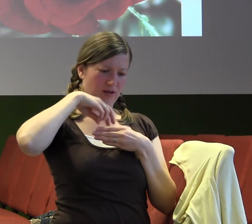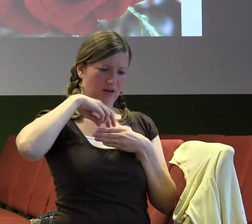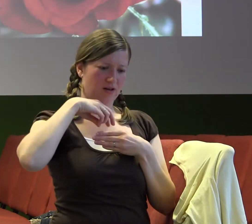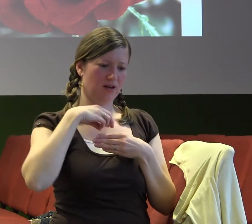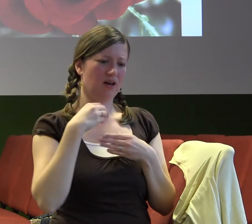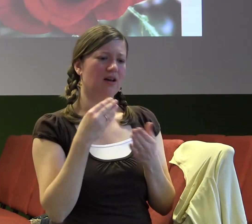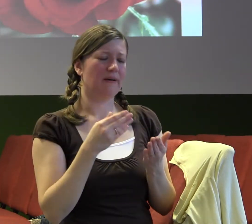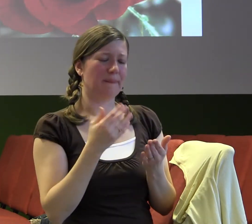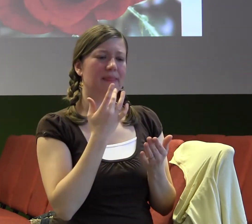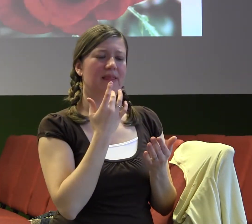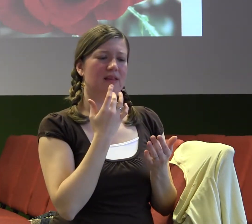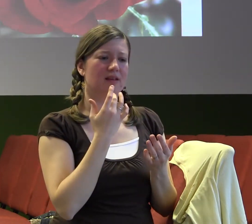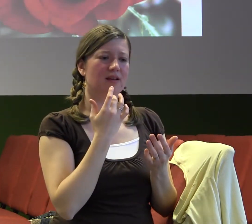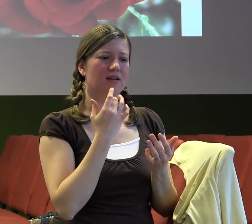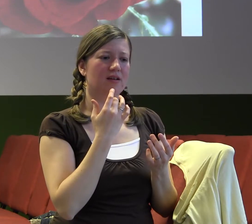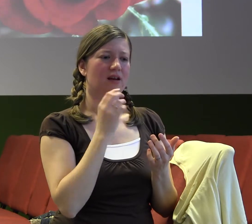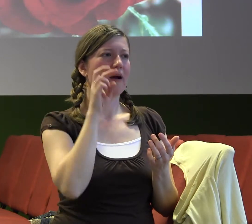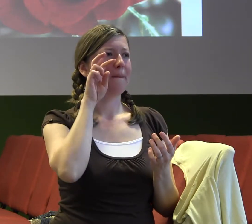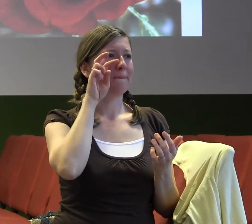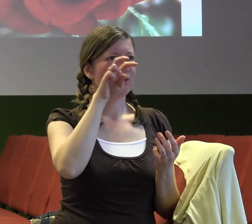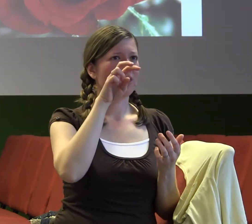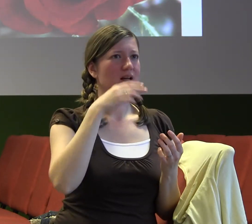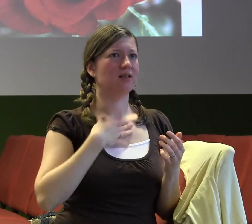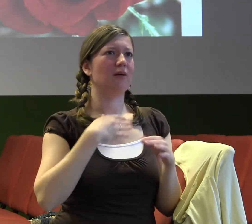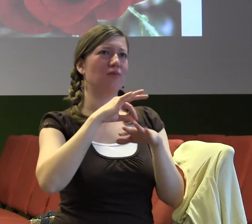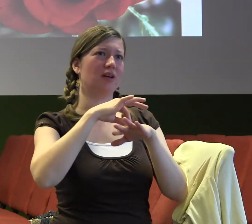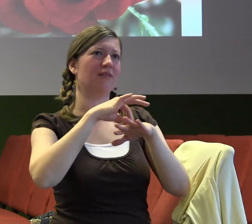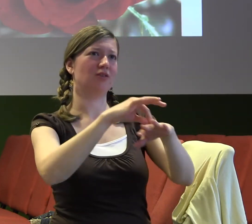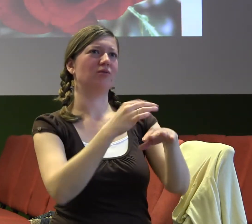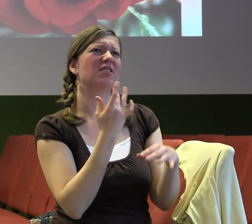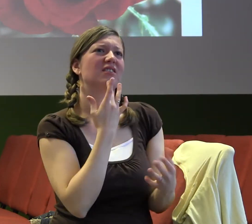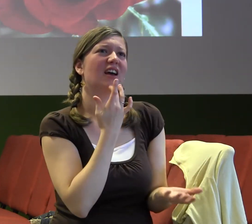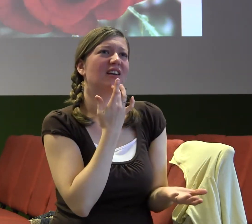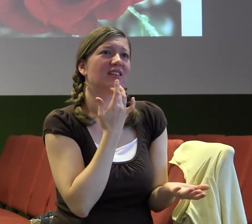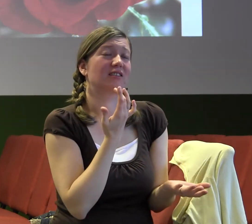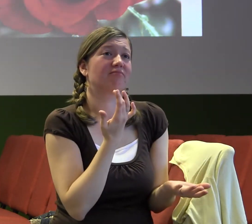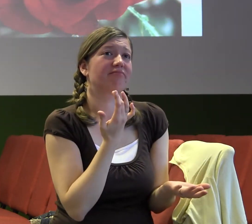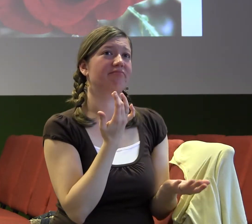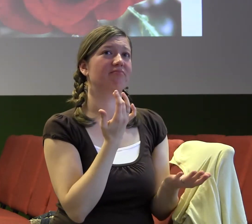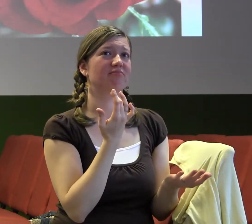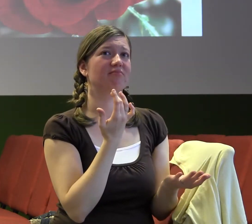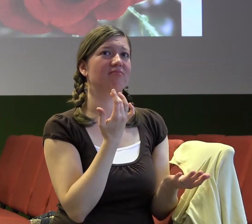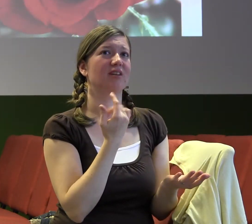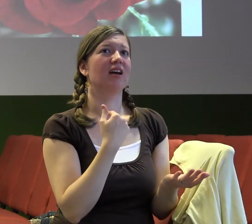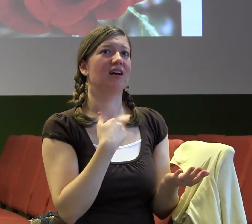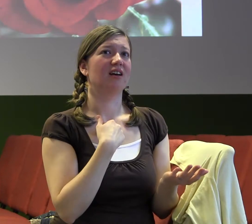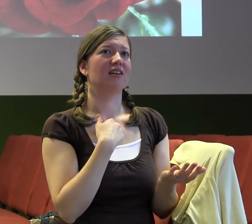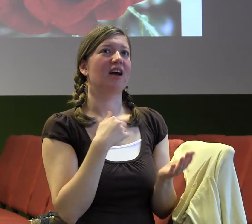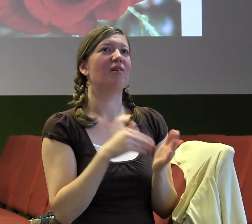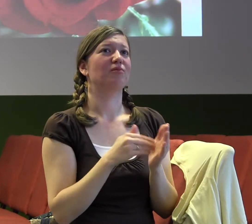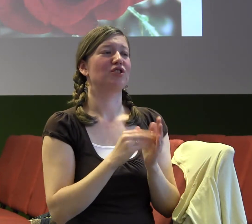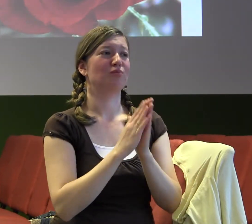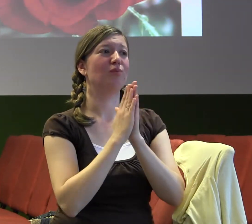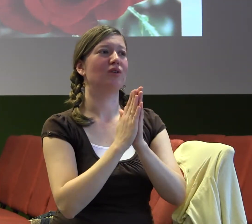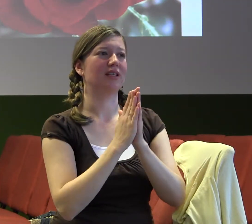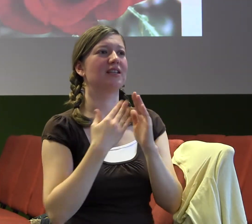Zjistila jsem, že tak trochu je, musela jsem se o to omluvit Bohu a začala jsem se za něho tím víc modlit, za toho svého vedoucího a do dneška, to je boj,